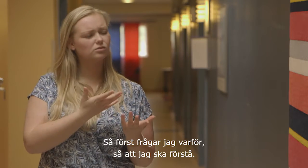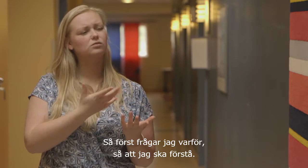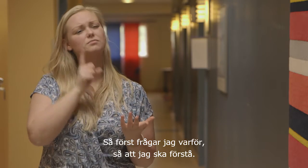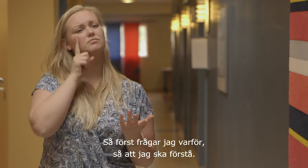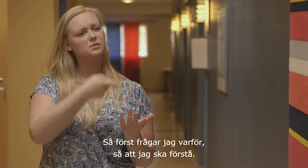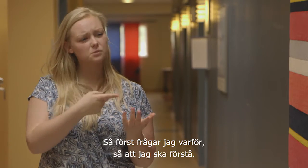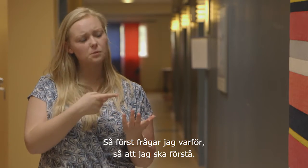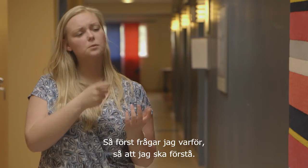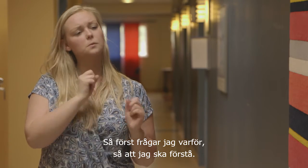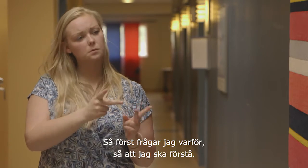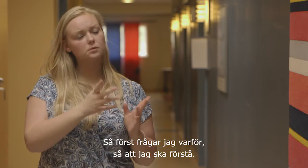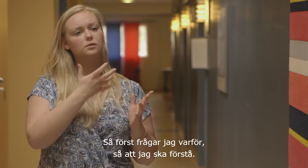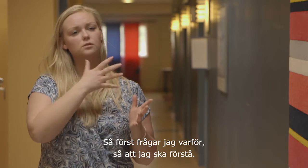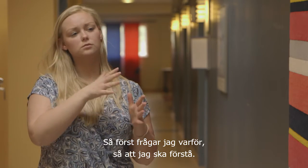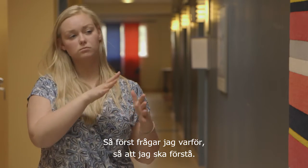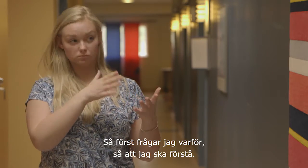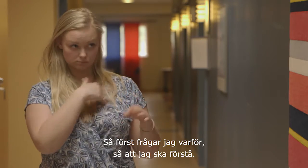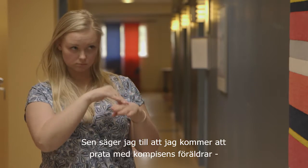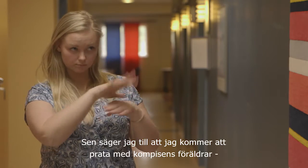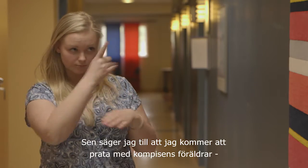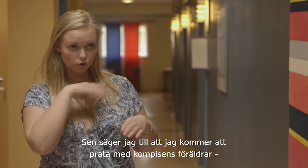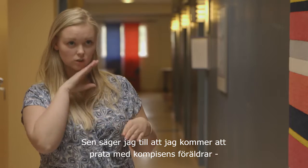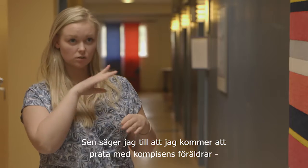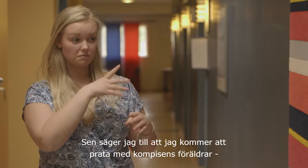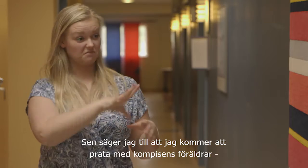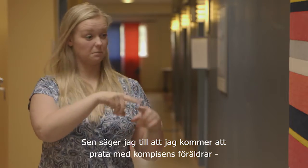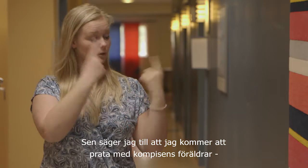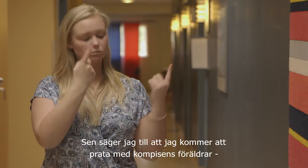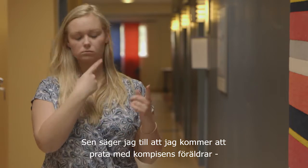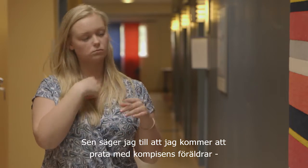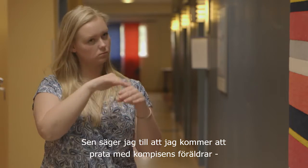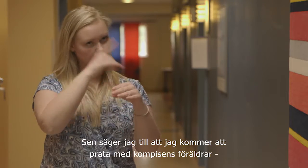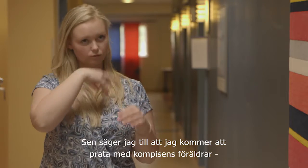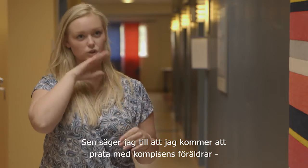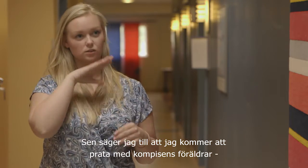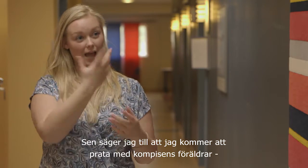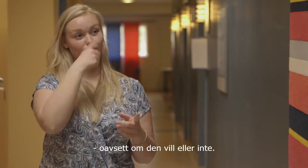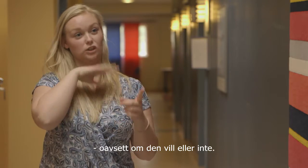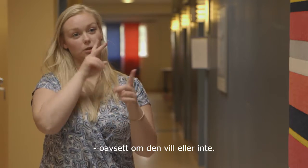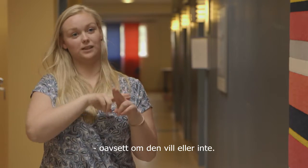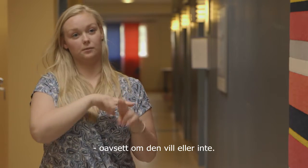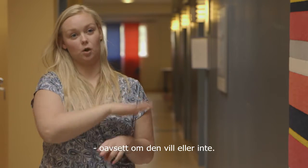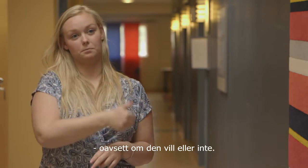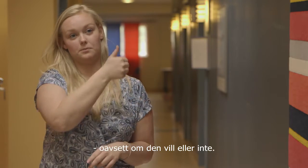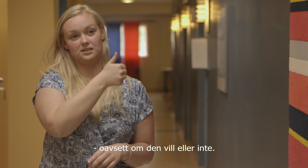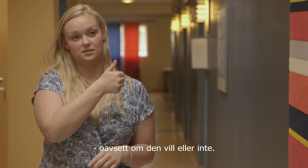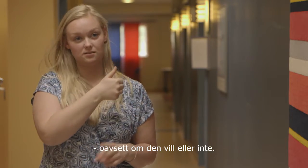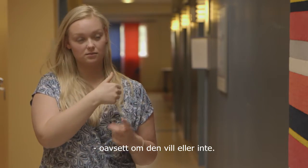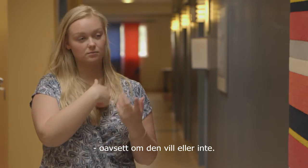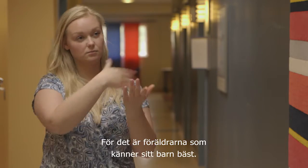jag varför så att jag ska förstå. Sen säger jag till att jag kommer att prata med dens föräldrar, oavsett om den vill eller inte. För det är ju föräldrarna som känner sitt